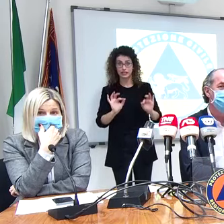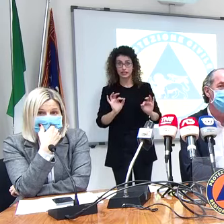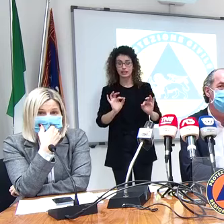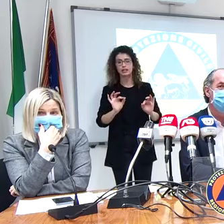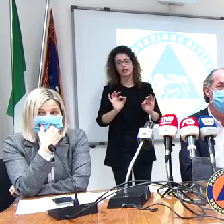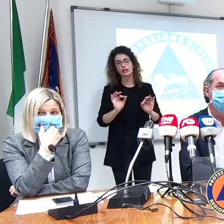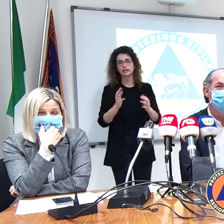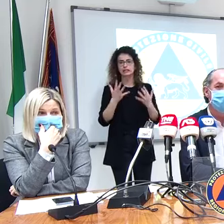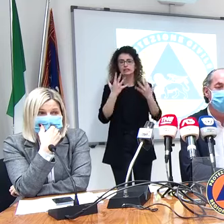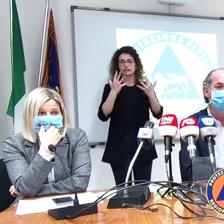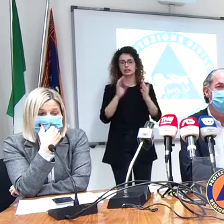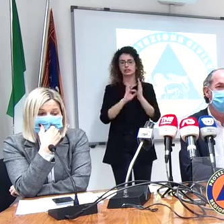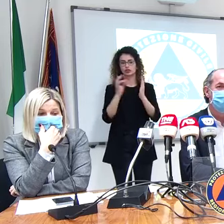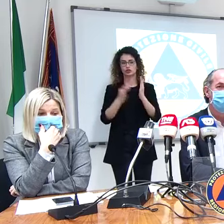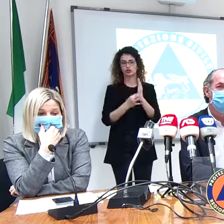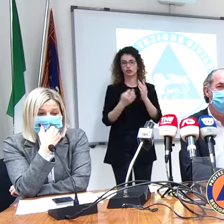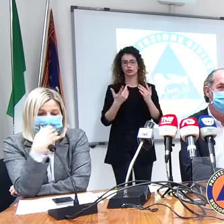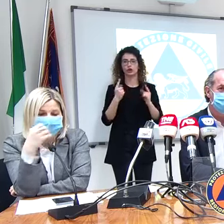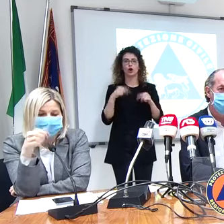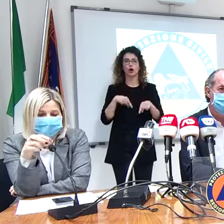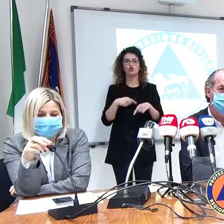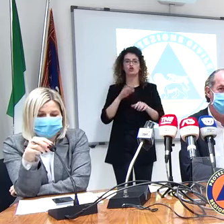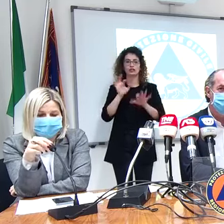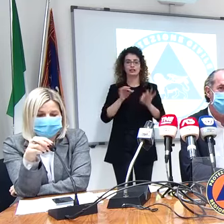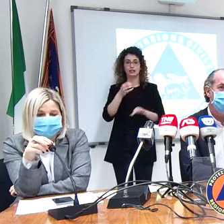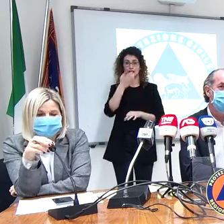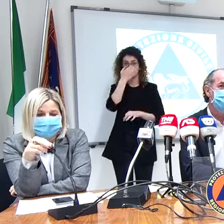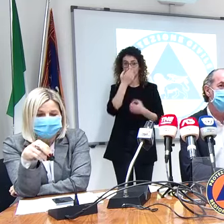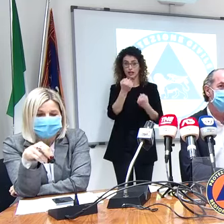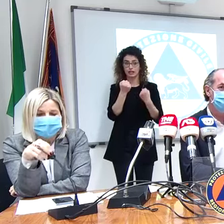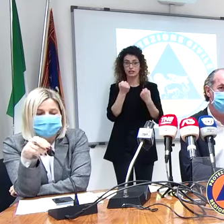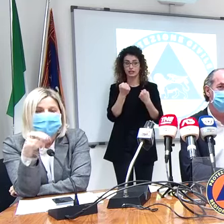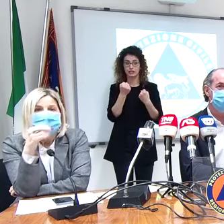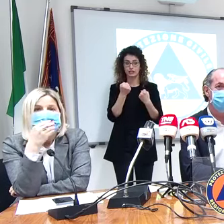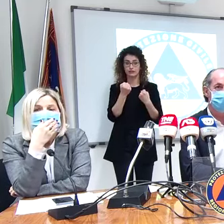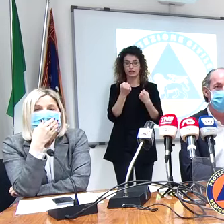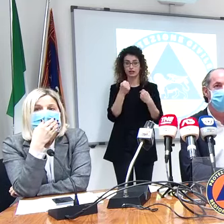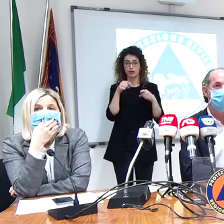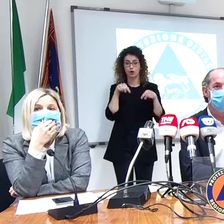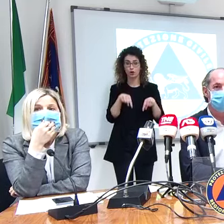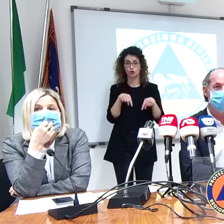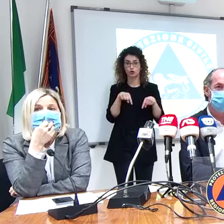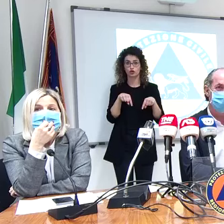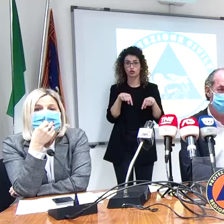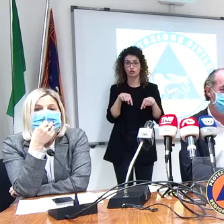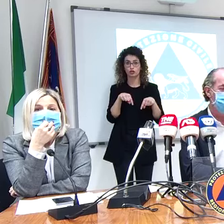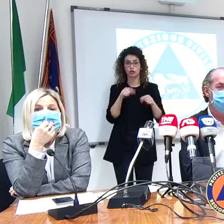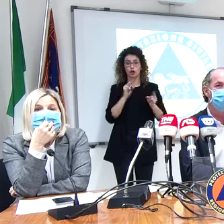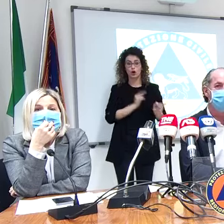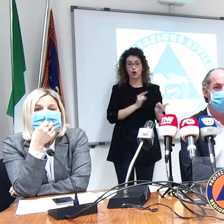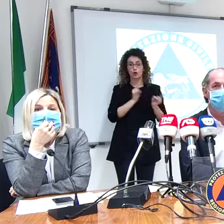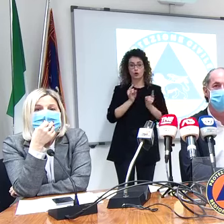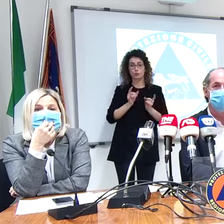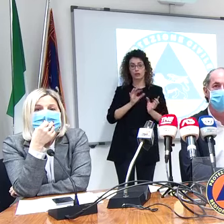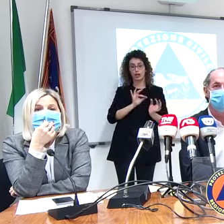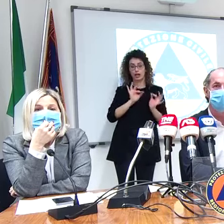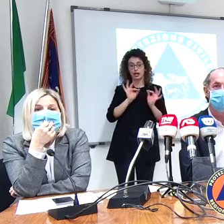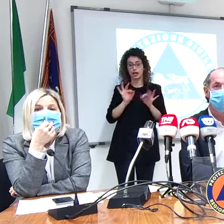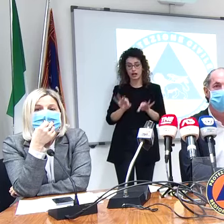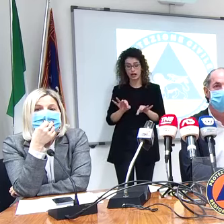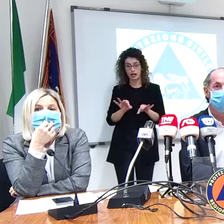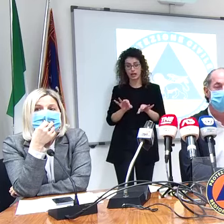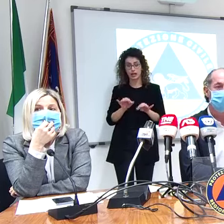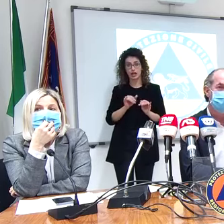vediamo in terapia intensiva oggi è quello che è entrato in ospedale molto probabilmente 15 giorni fa